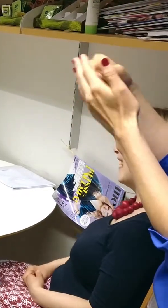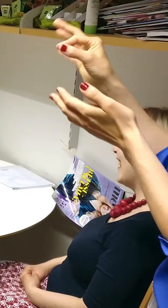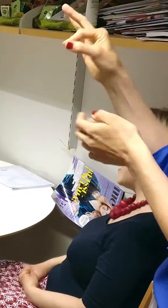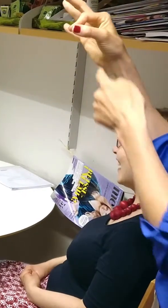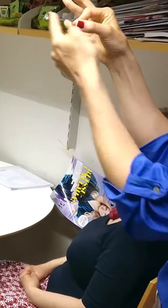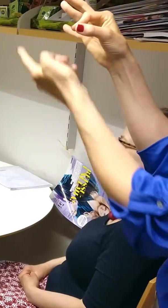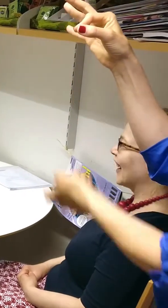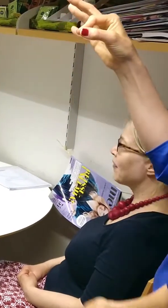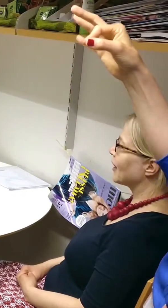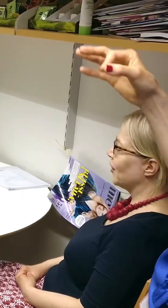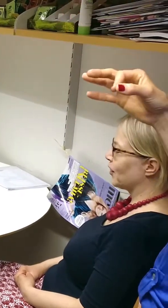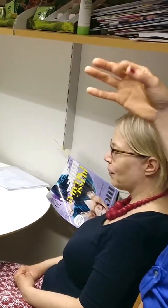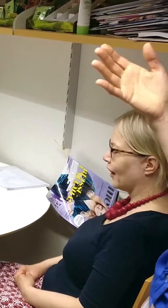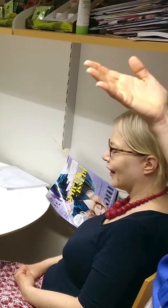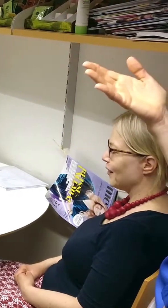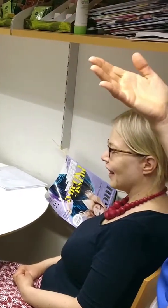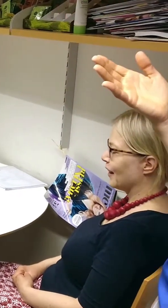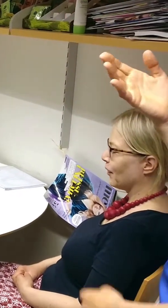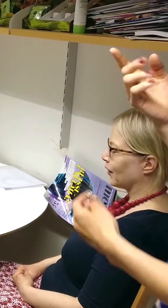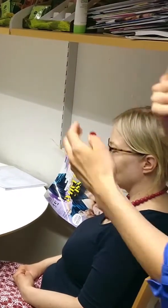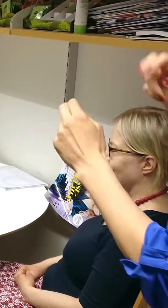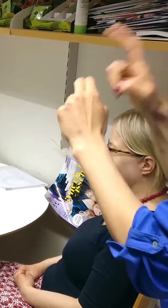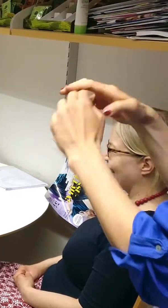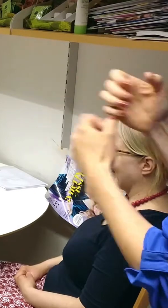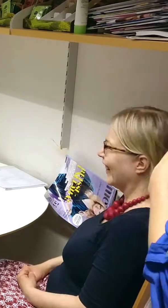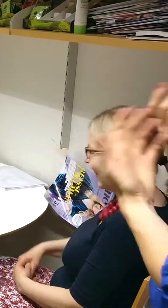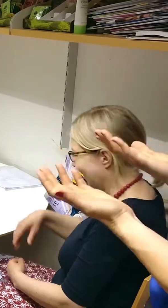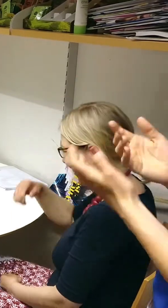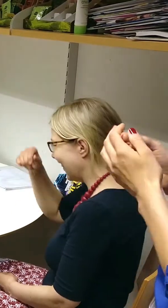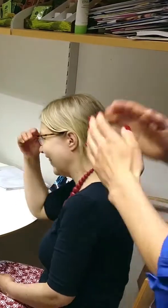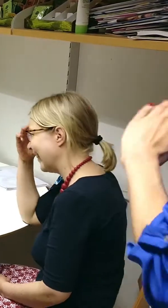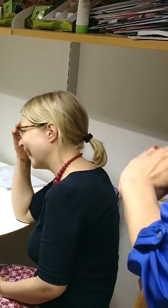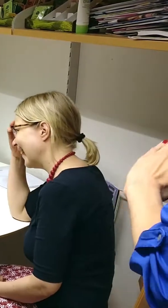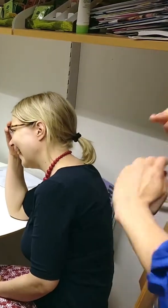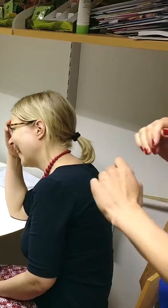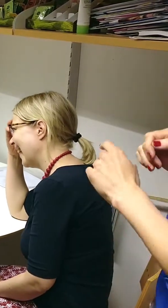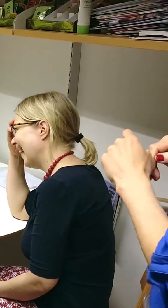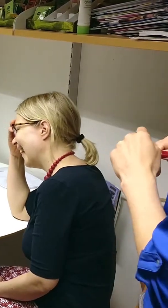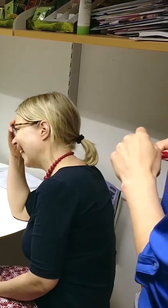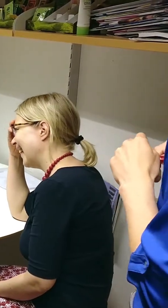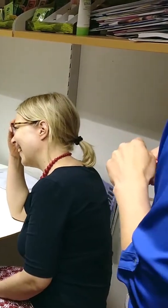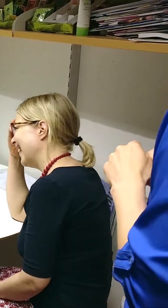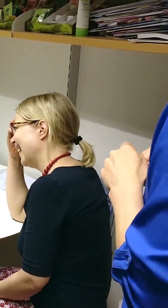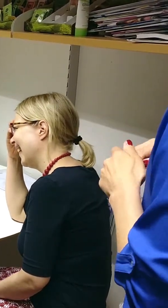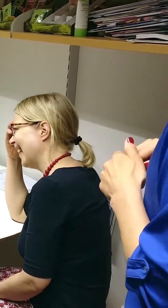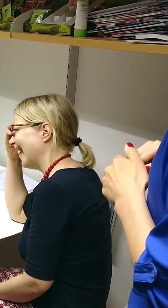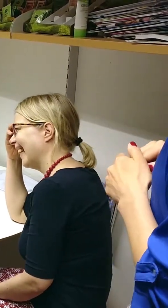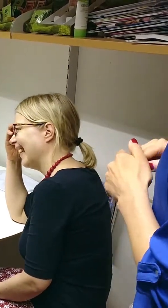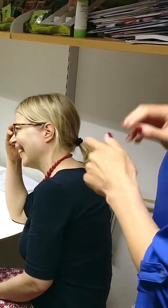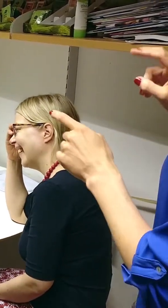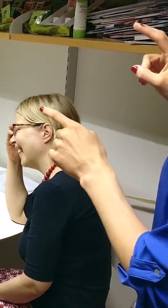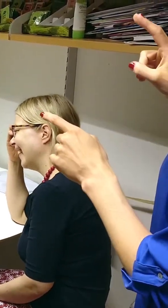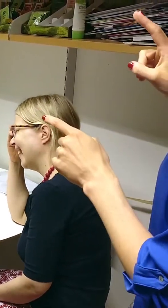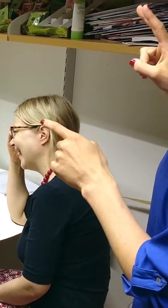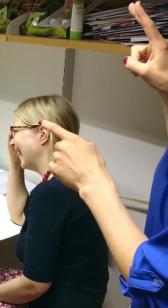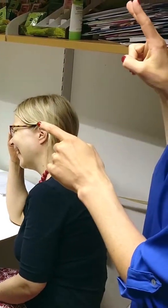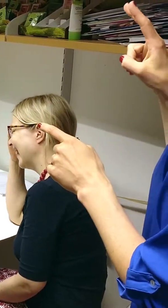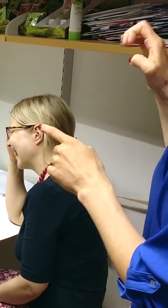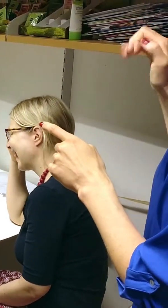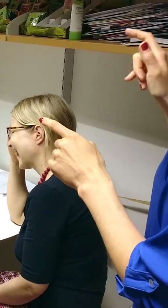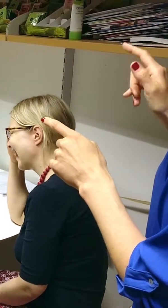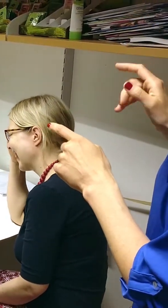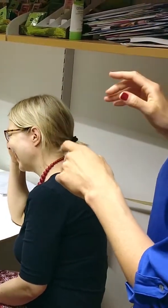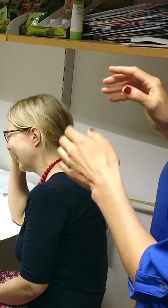kyllä minun näköinen paikka. Jokainen persoona on totta kai yksilö. Ja kaikki on oman sävyisiä, oman luonteisia, omia